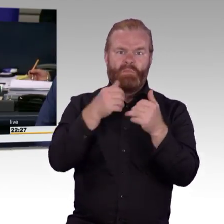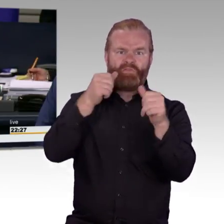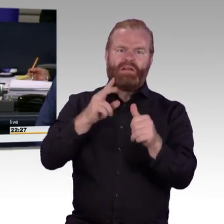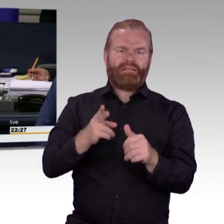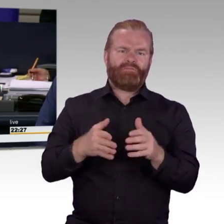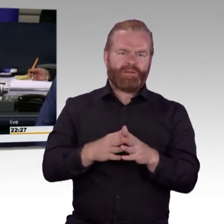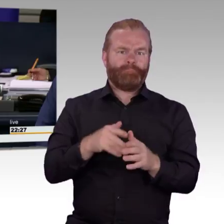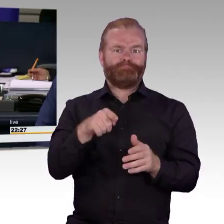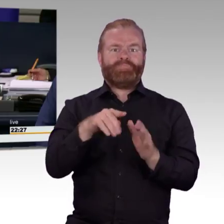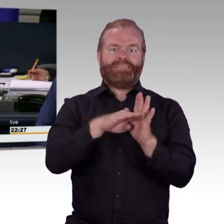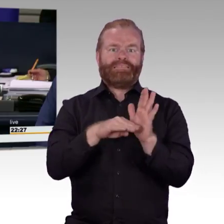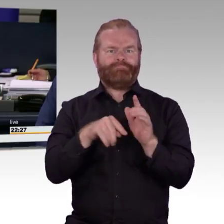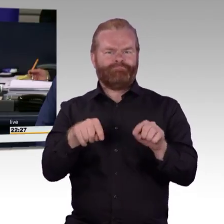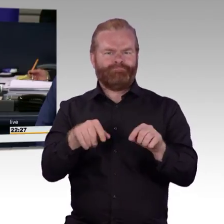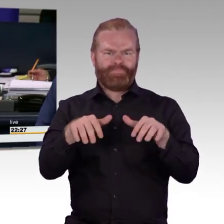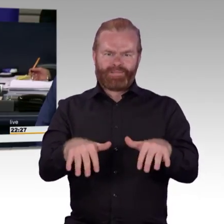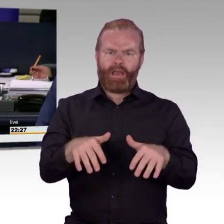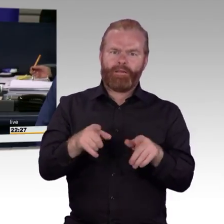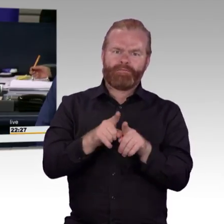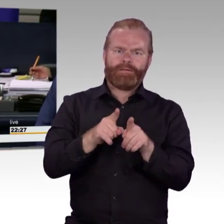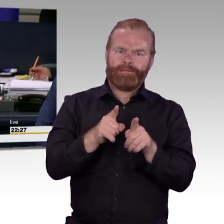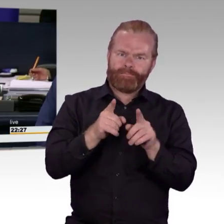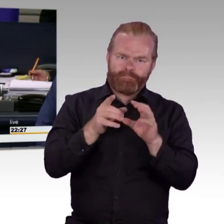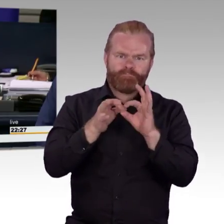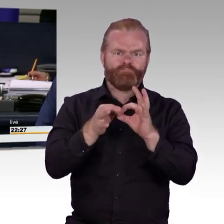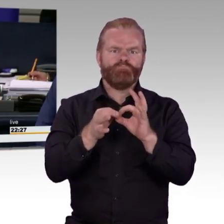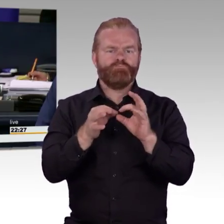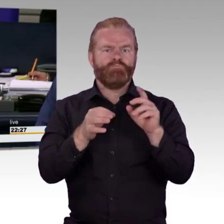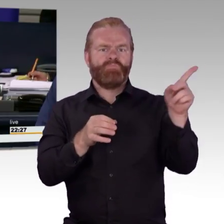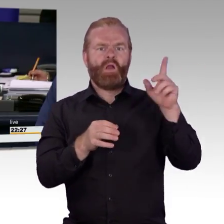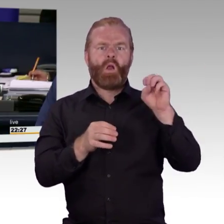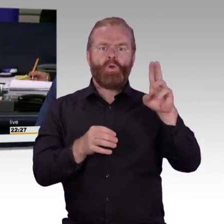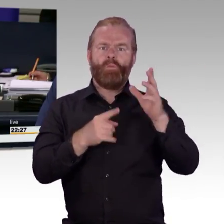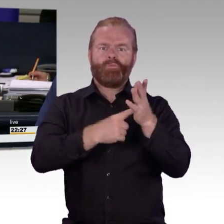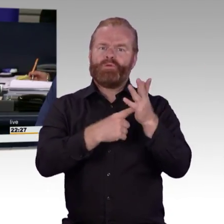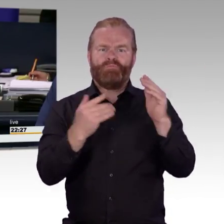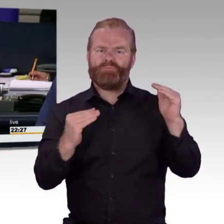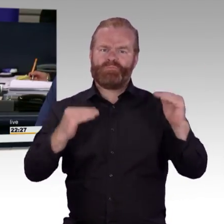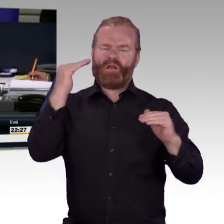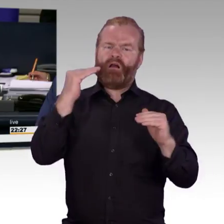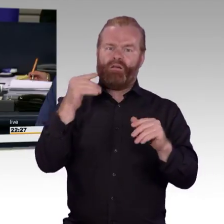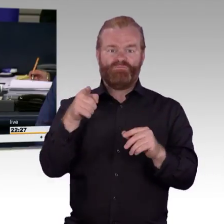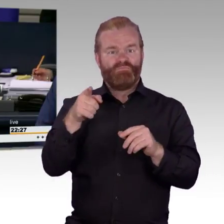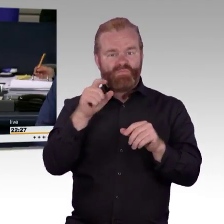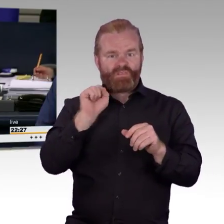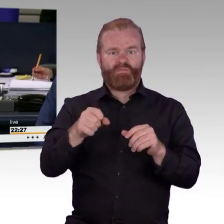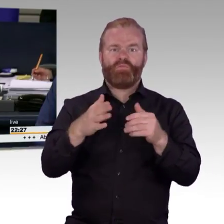Arbeitsförderungsrecht und zur Umsetzung der Richtlinie 2016-2102 EU über den